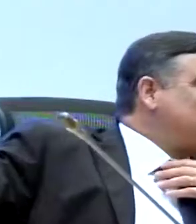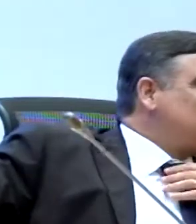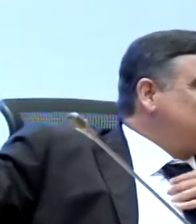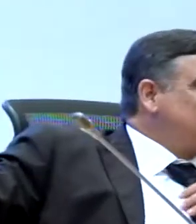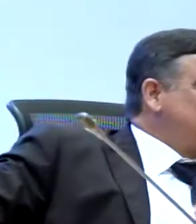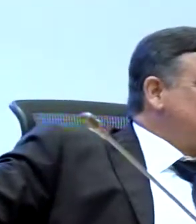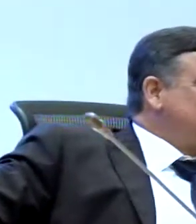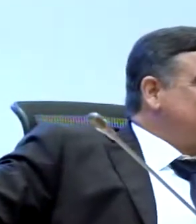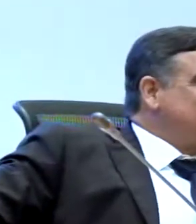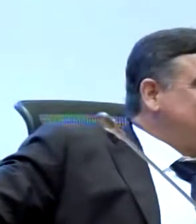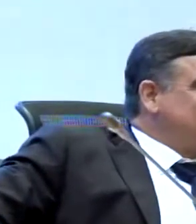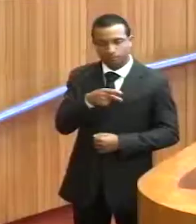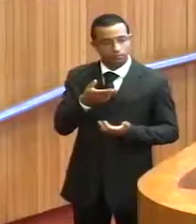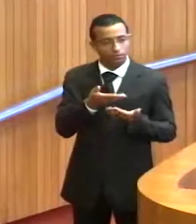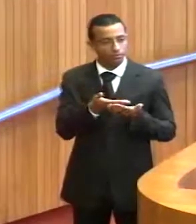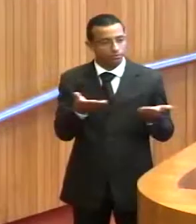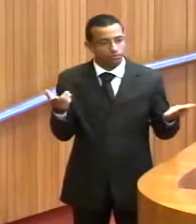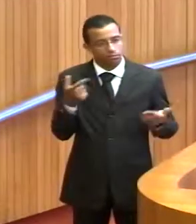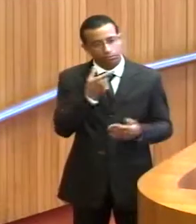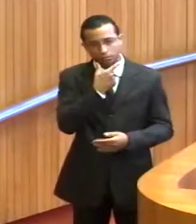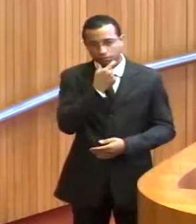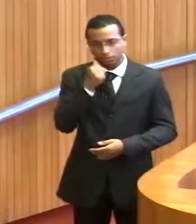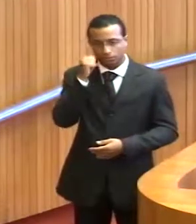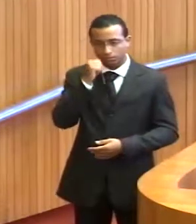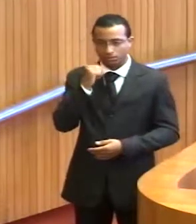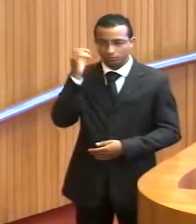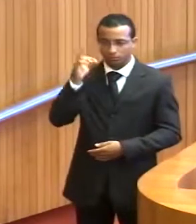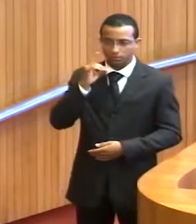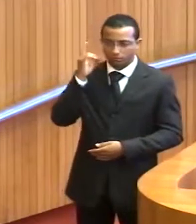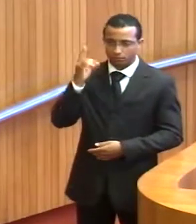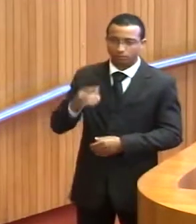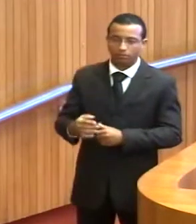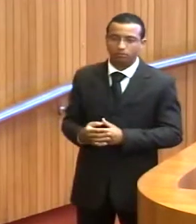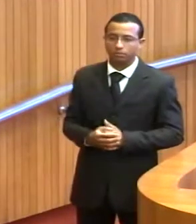Senhor presidente, senhoras e senhores deputados,